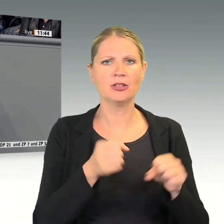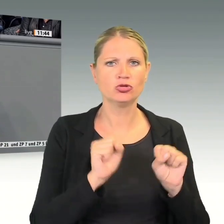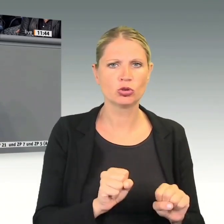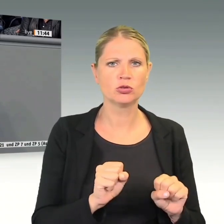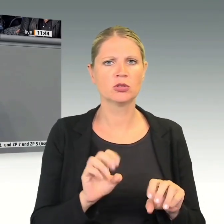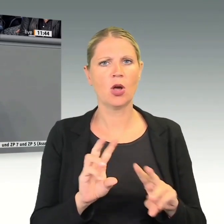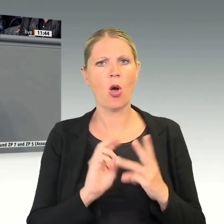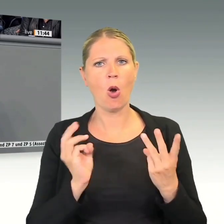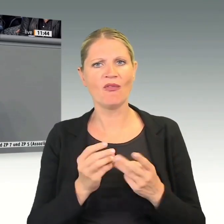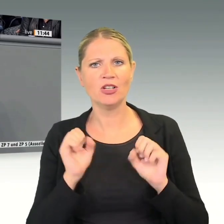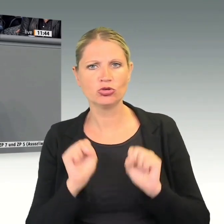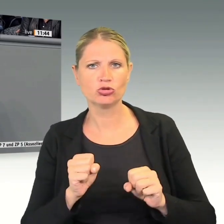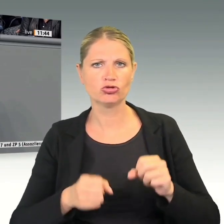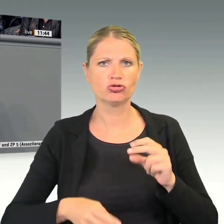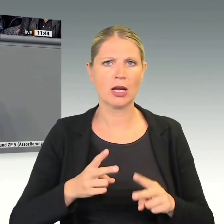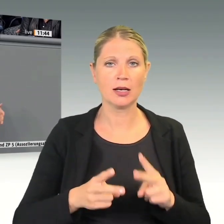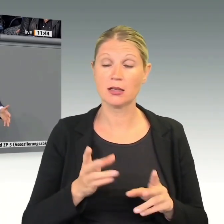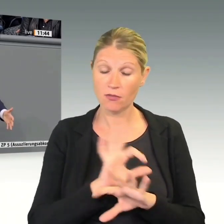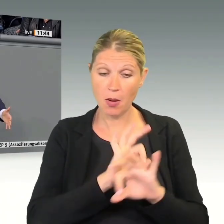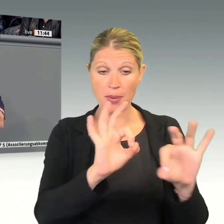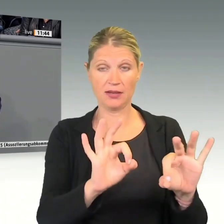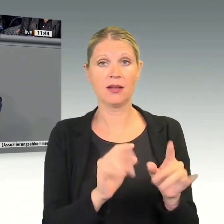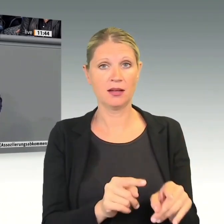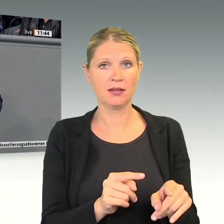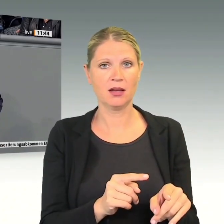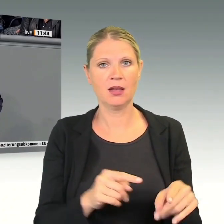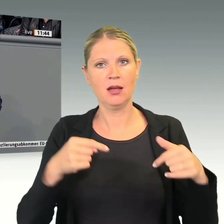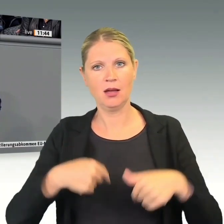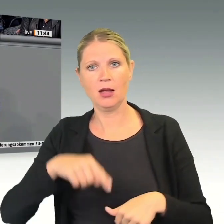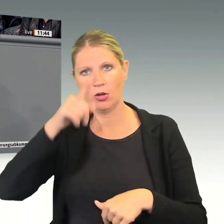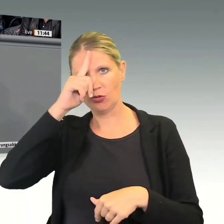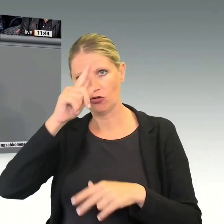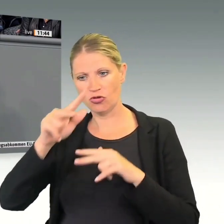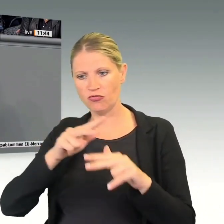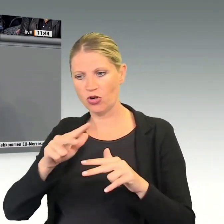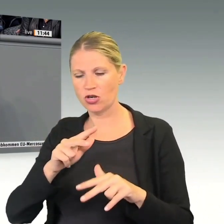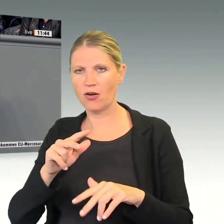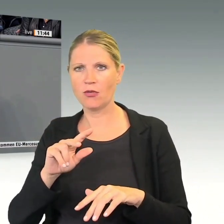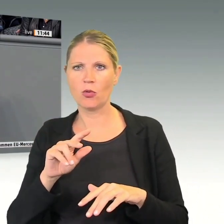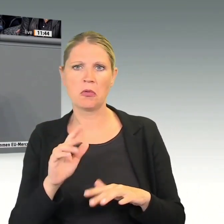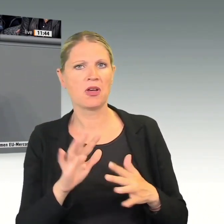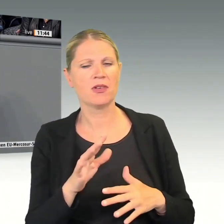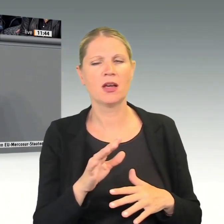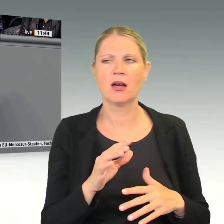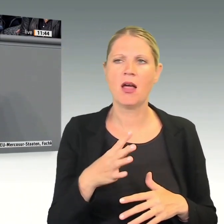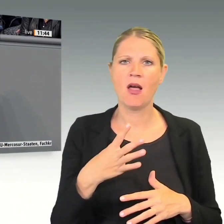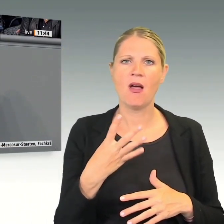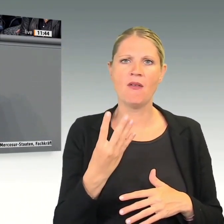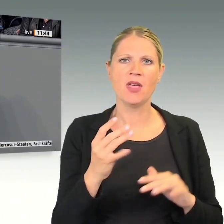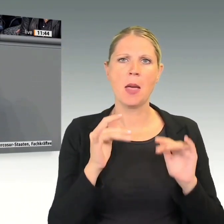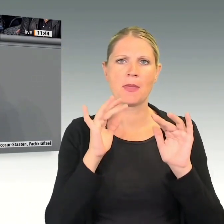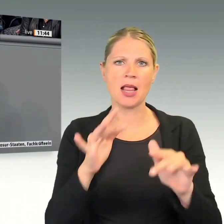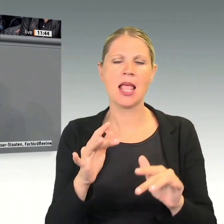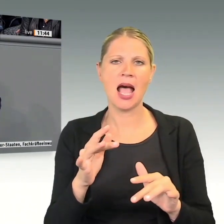Verbesserungen bringen wird, dass wir die deutsche Wirtschaft um 4 Milliarden Zölle entlasten werden für Autos,